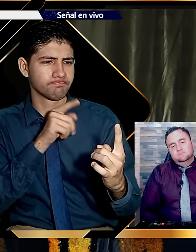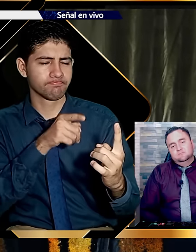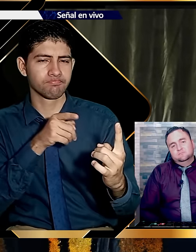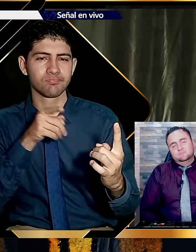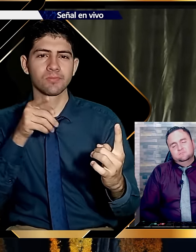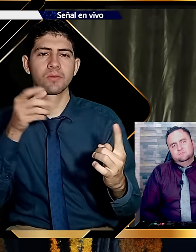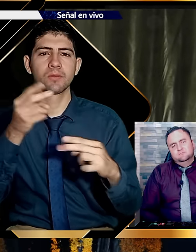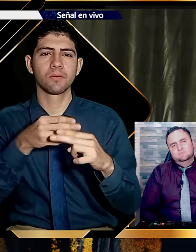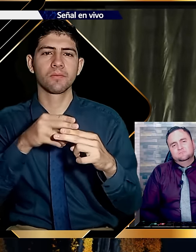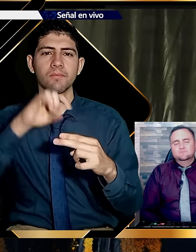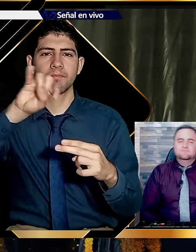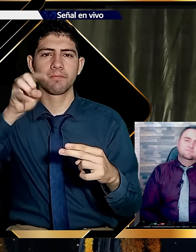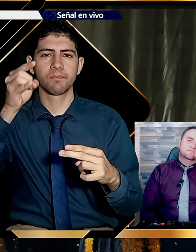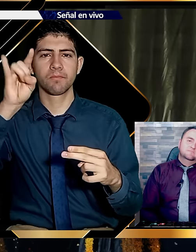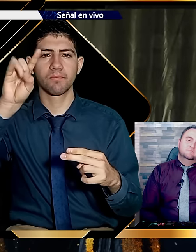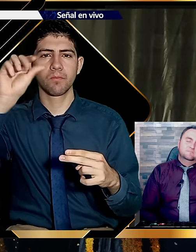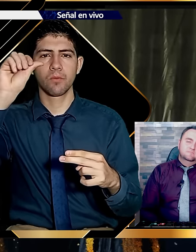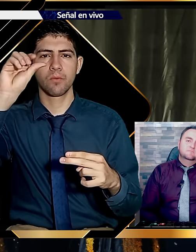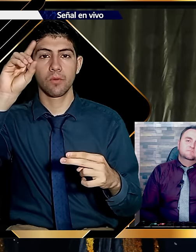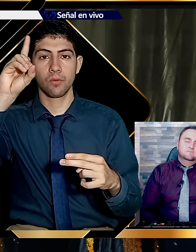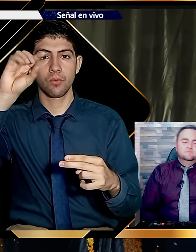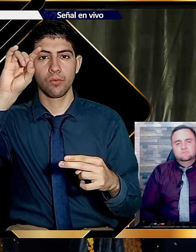Encontrarme solo con uno. Que se llamó Judas.